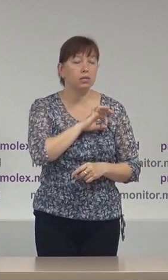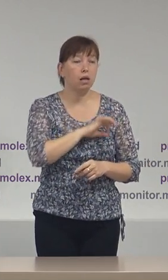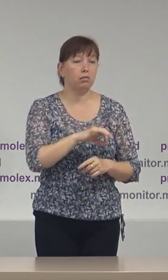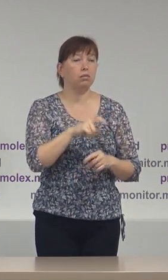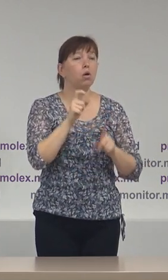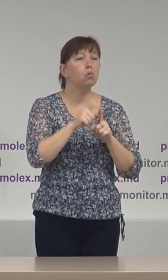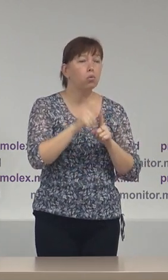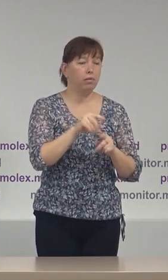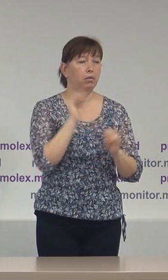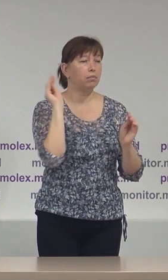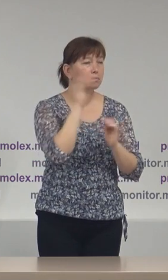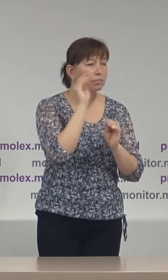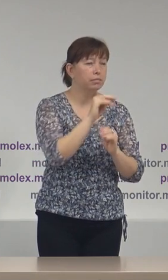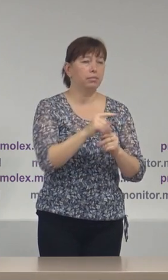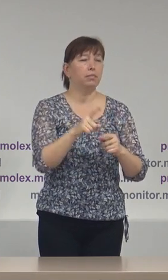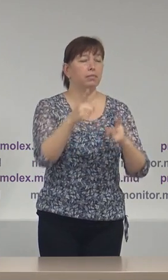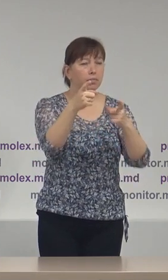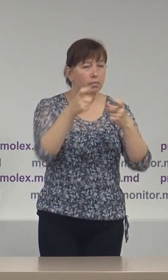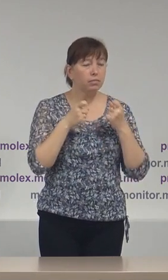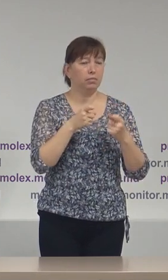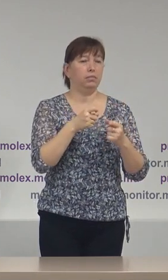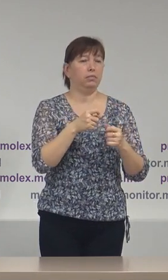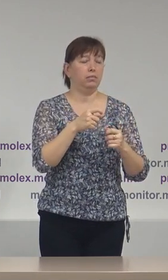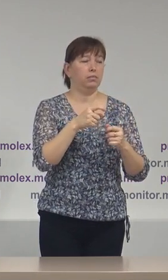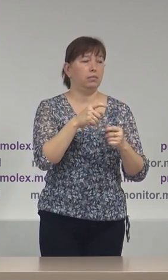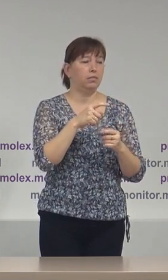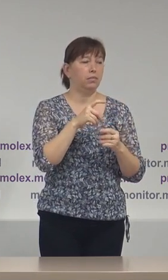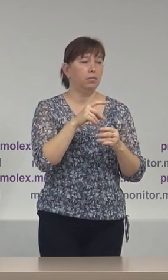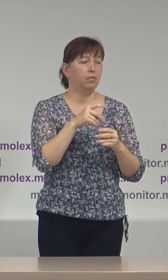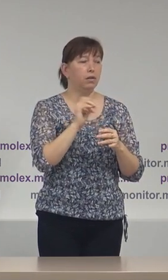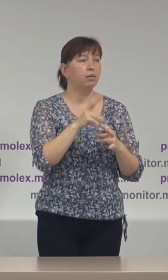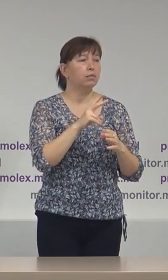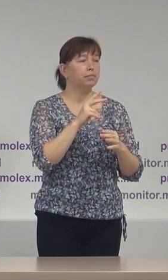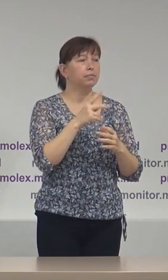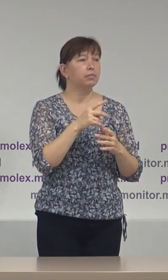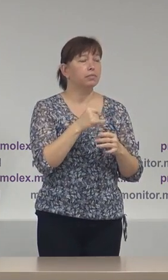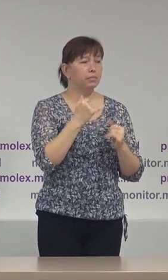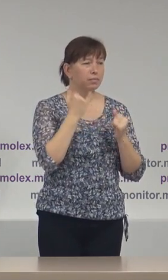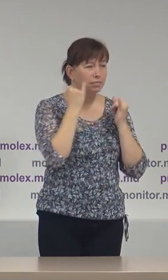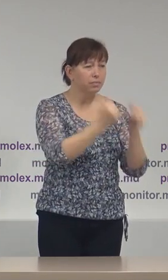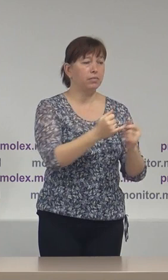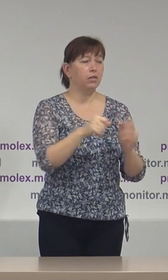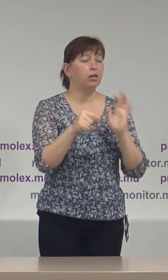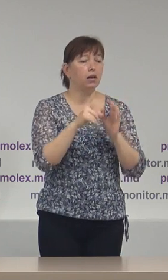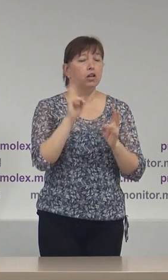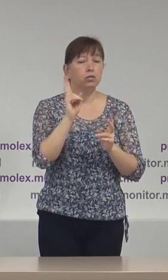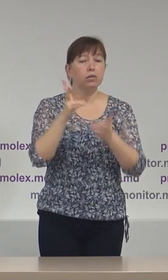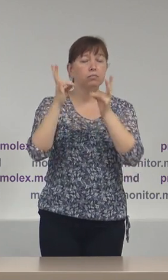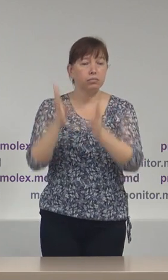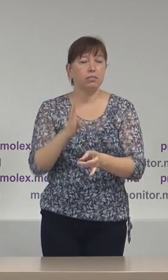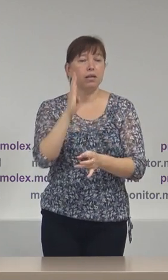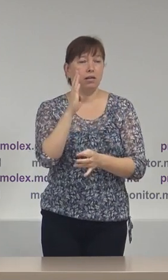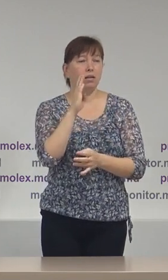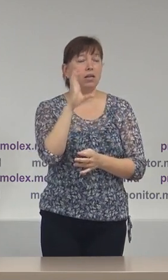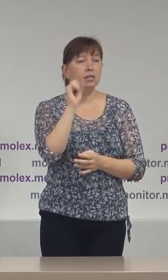ură și instigare la discriminare împotriva candidaților victime fiind în șase situații doamna Maia